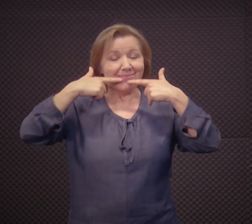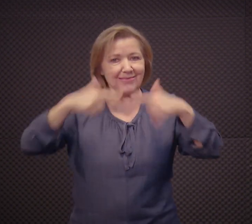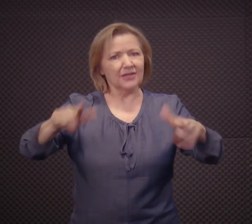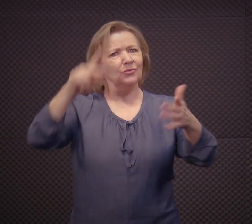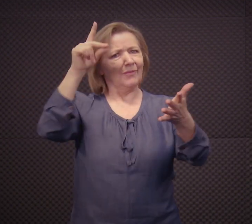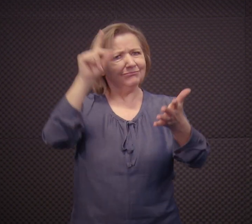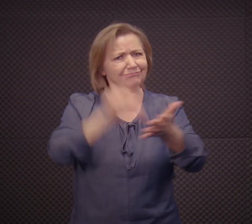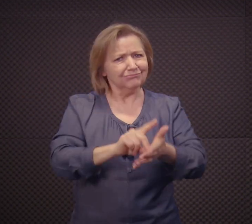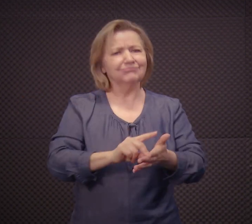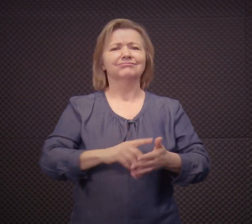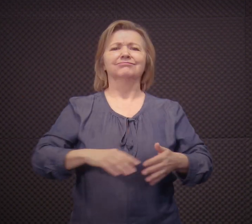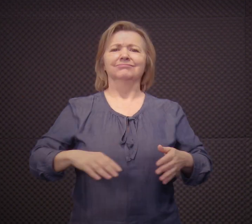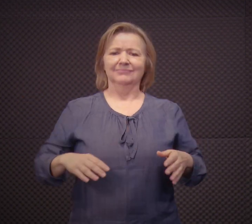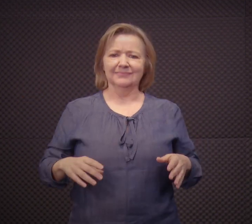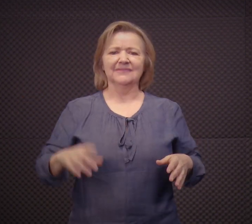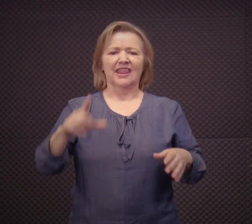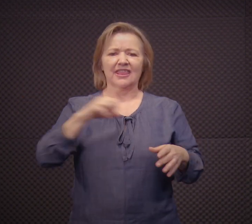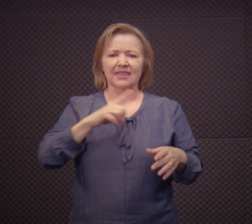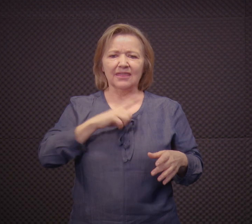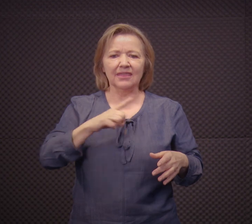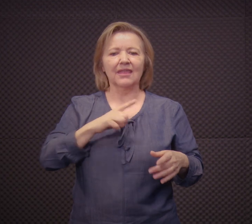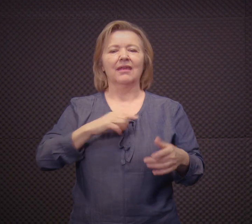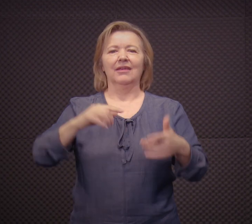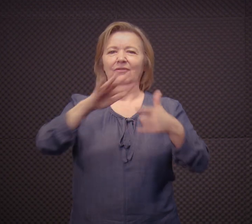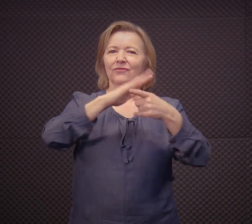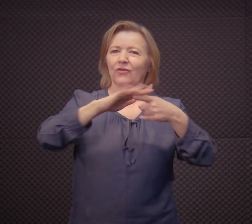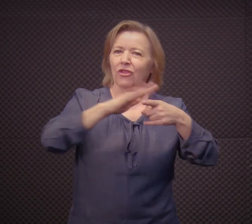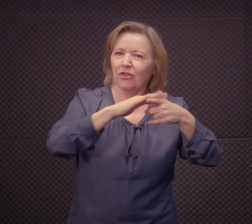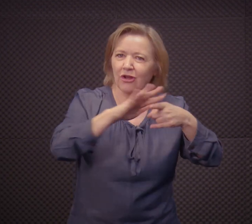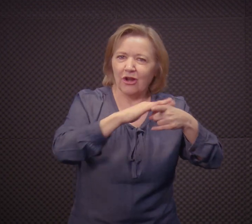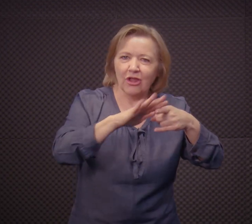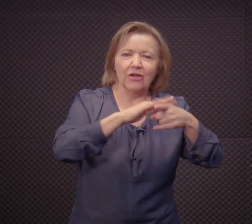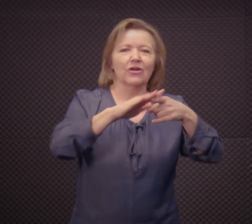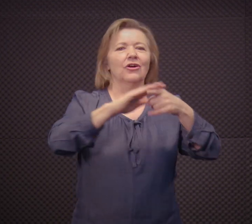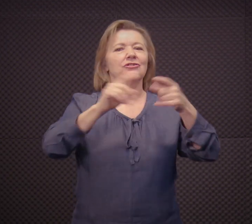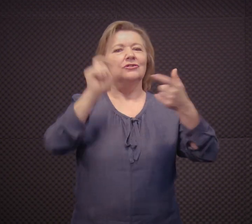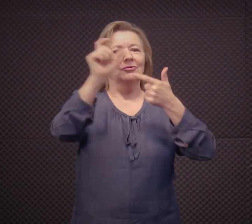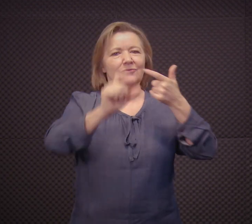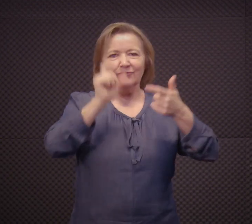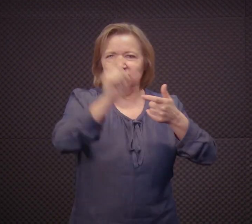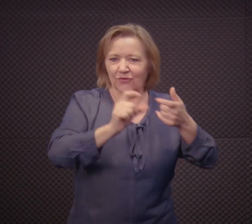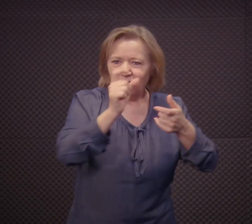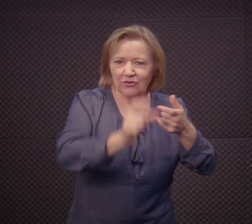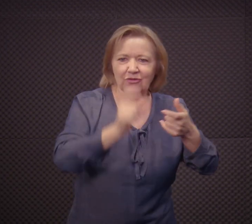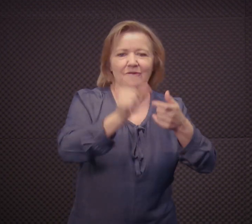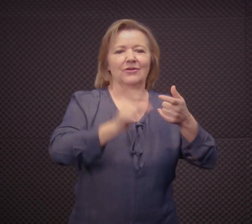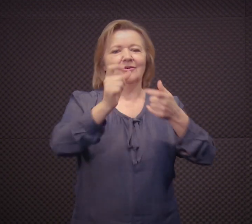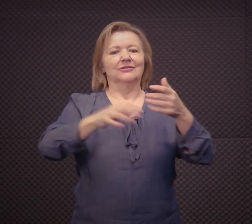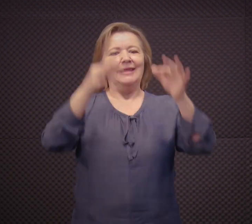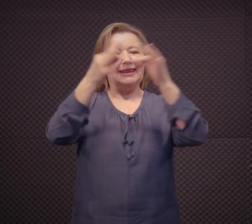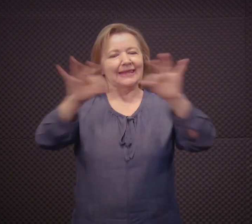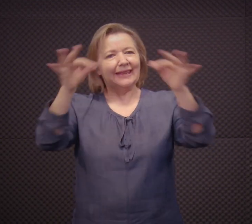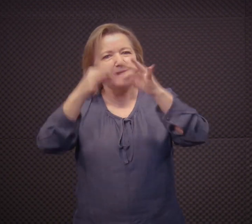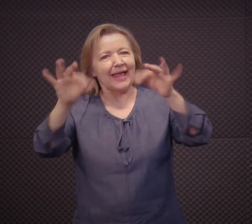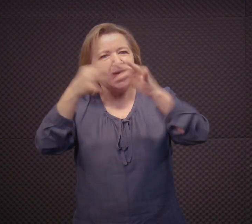linguagem, né? É a língua própria da comunicação do surdo, que tem fonologia, que tem